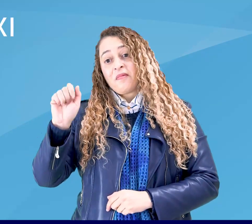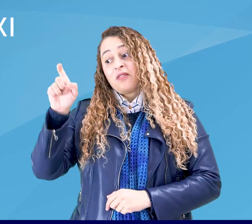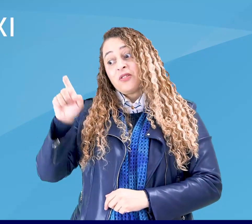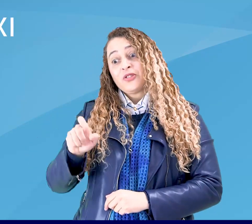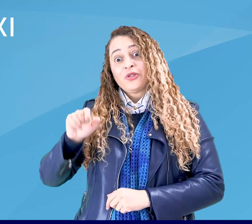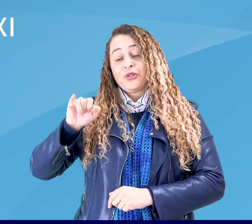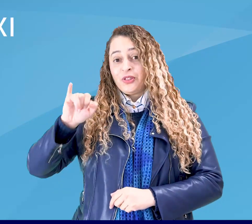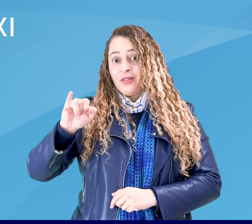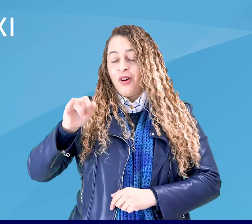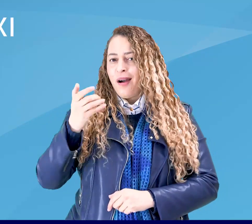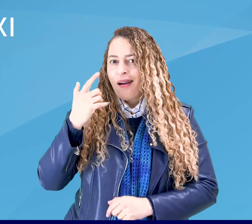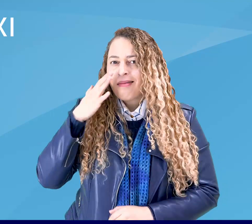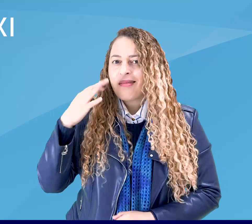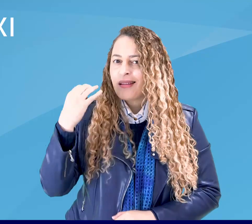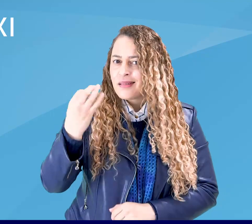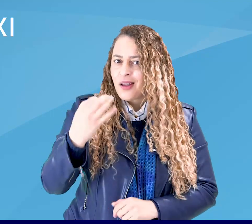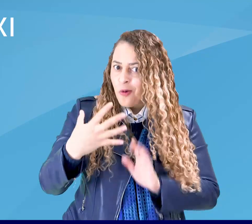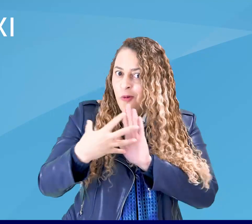Assim, ó. Copia aí.